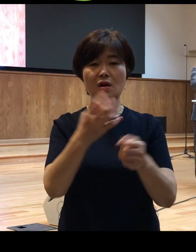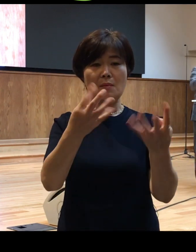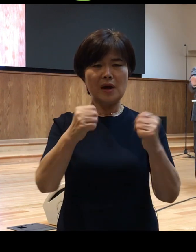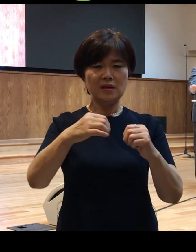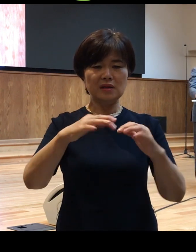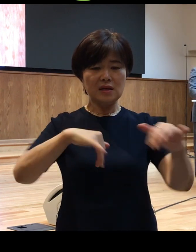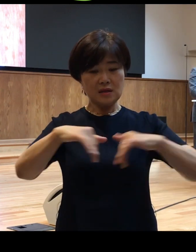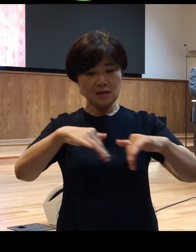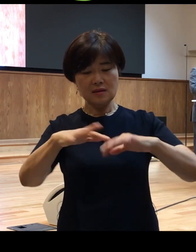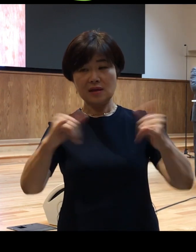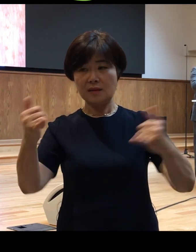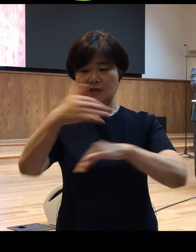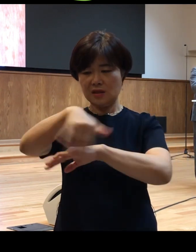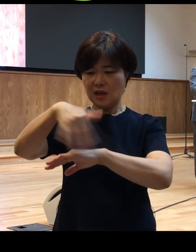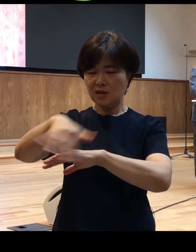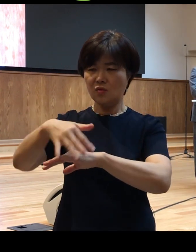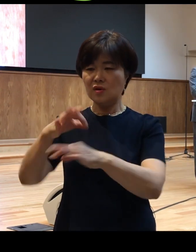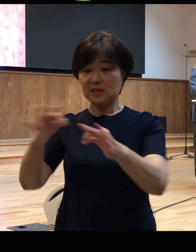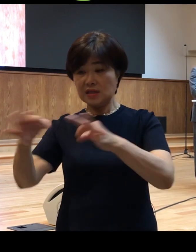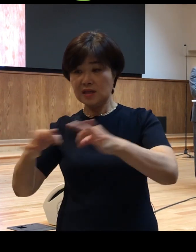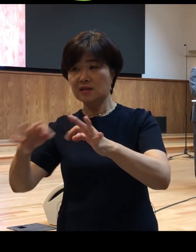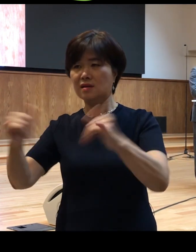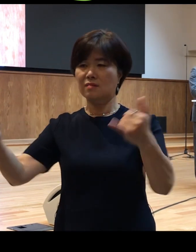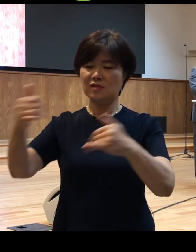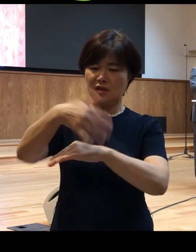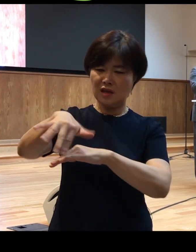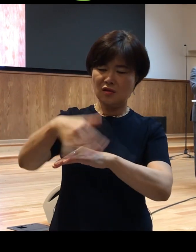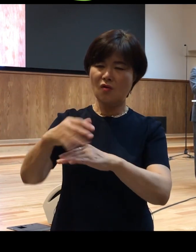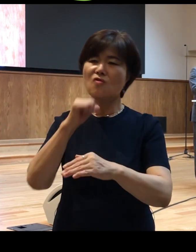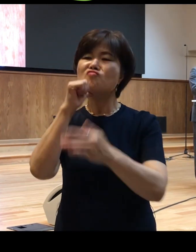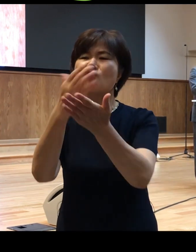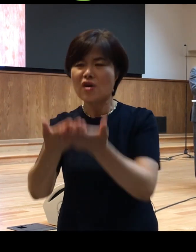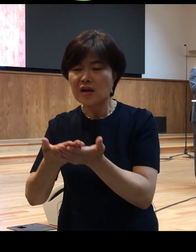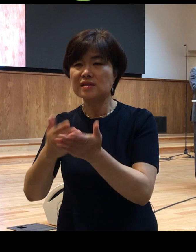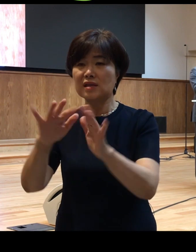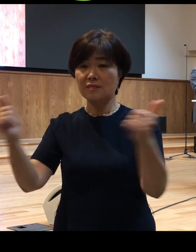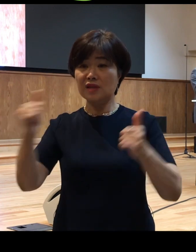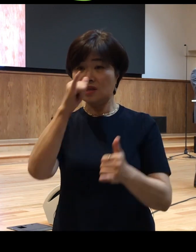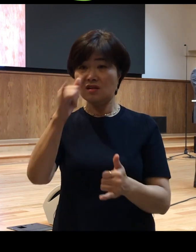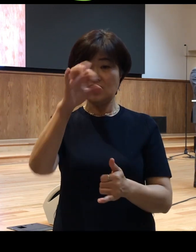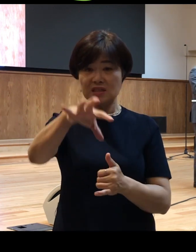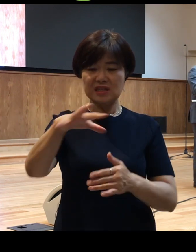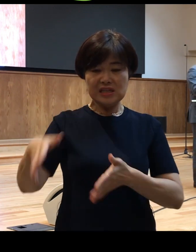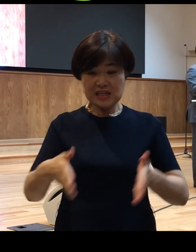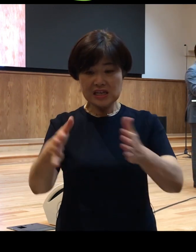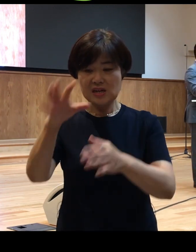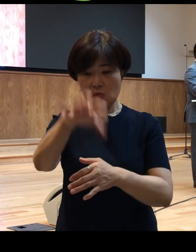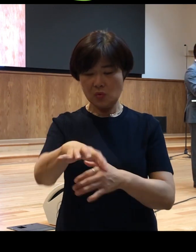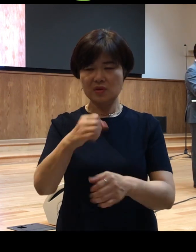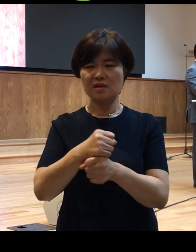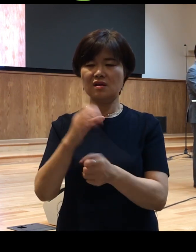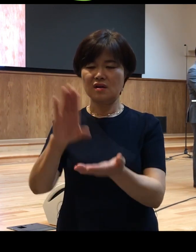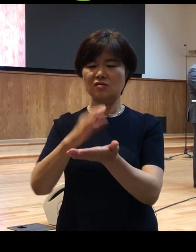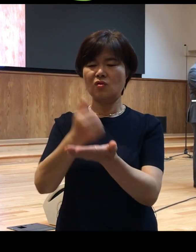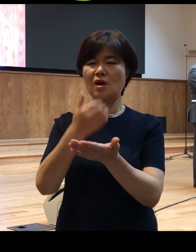지나고 장사하는 사람들이 있고 구걸하는 사람들이 있었던 그 길가에서 그리스도의 보금을 담대하게